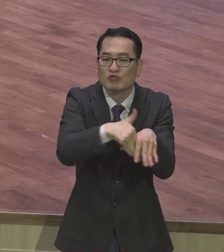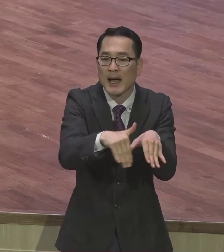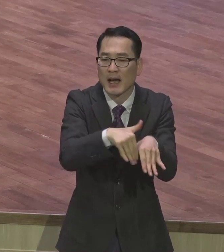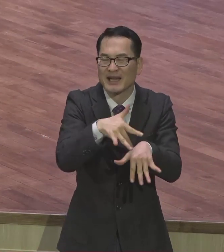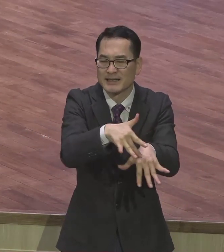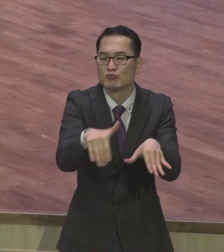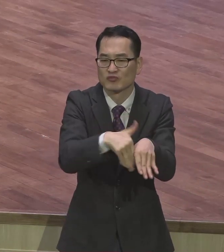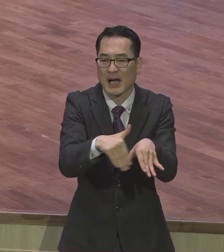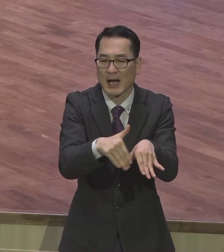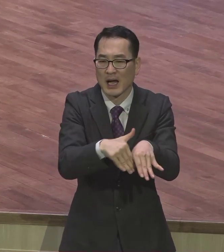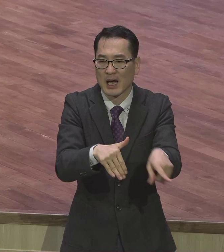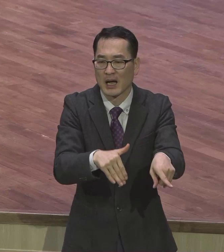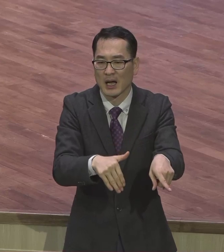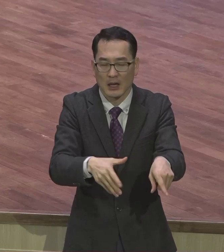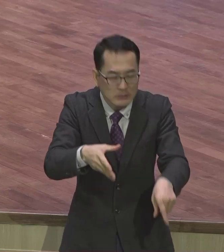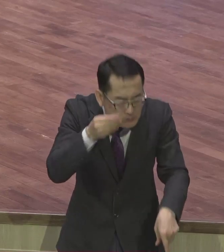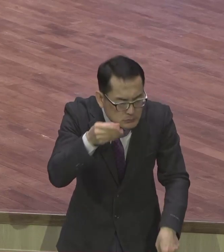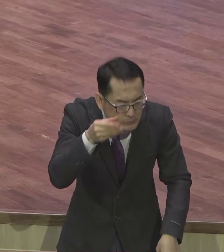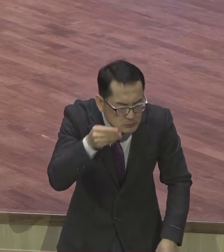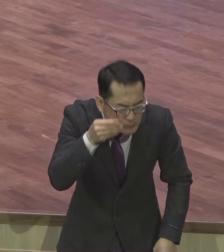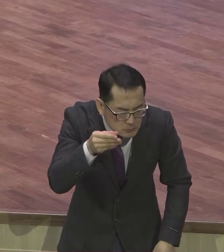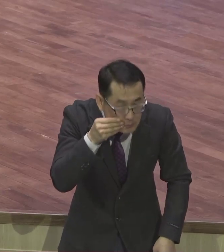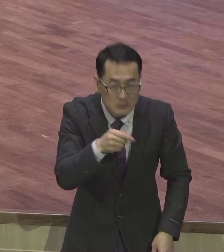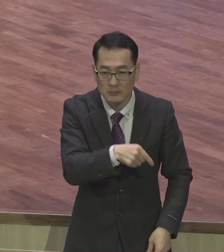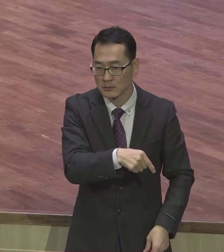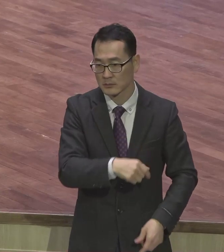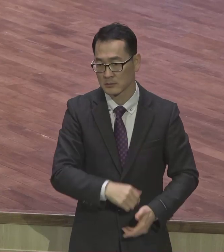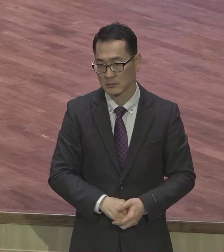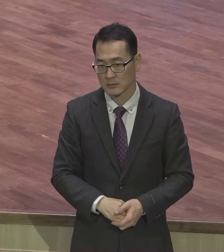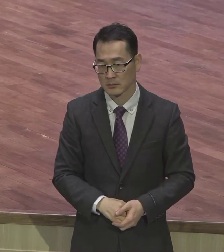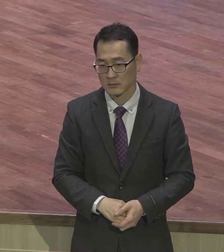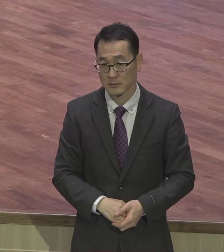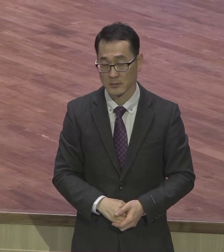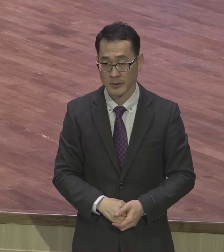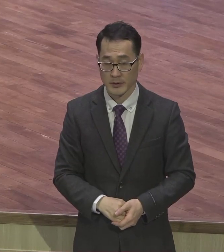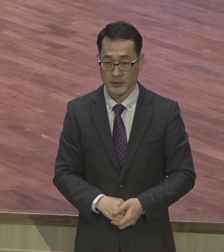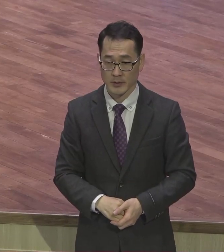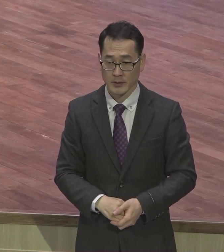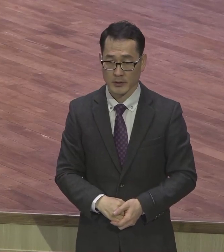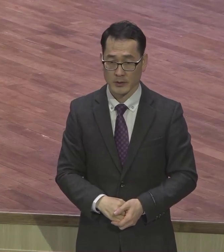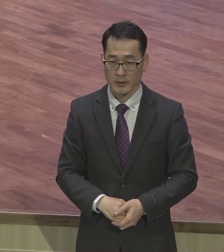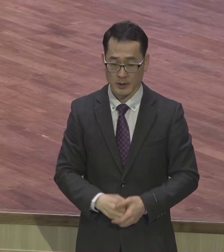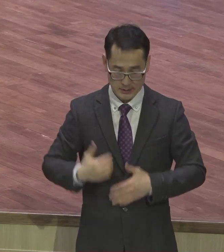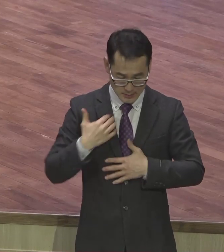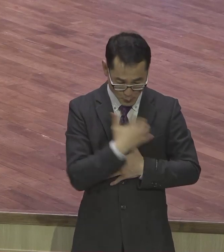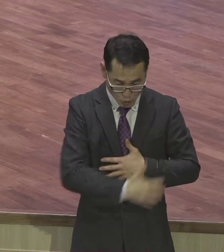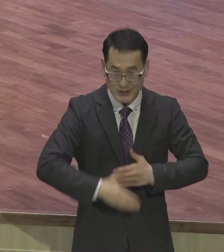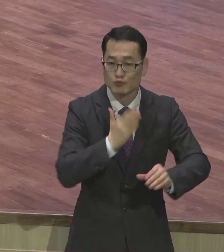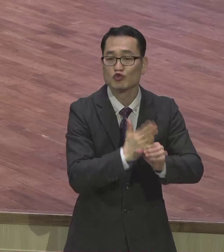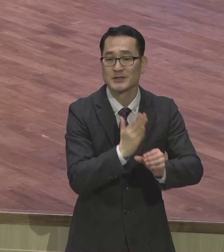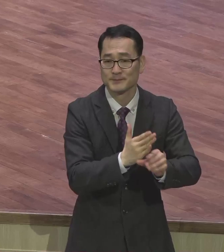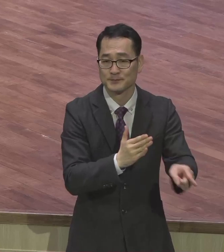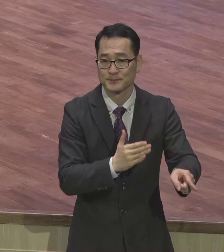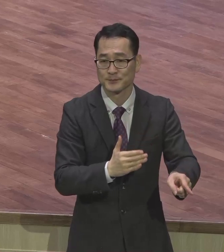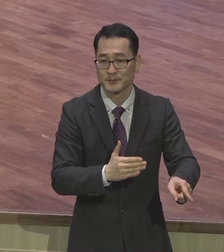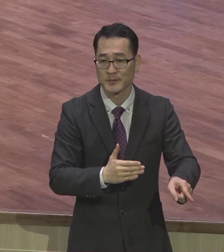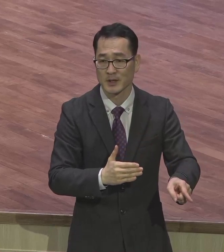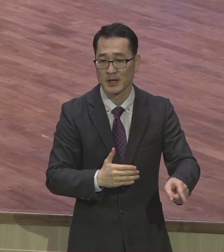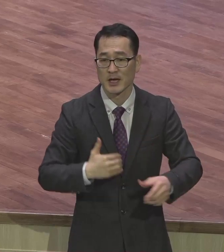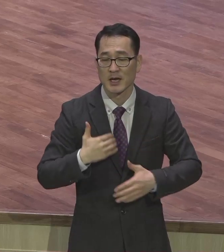시스템이에요 다시 말하면 육신의 소욕 중심으로 살았어 육신 중심으로 살았어 눈에